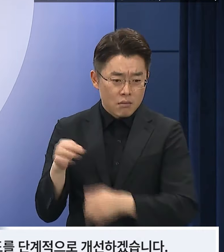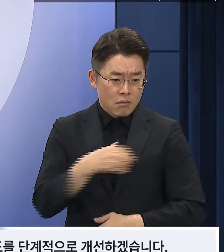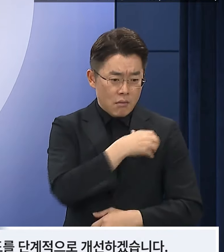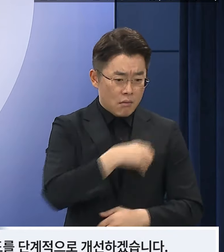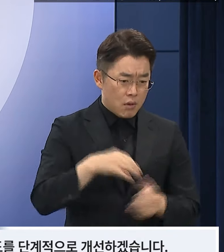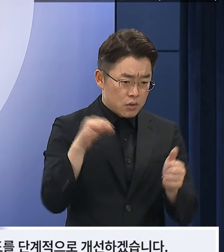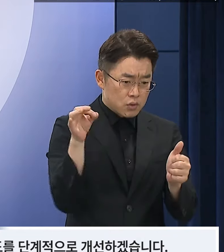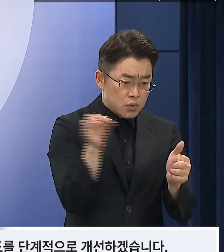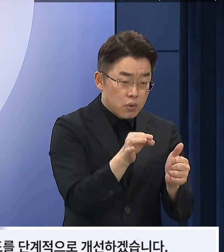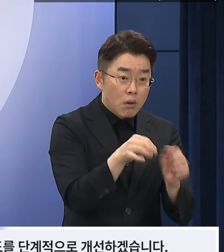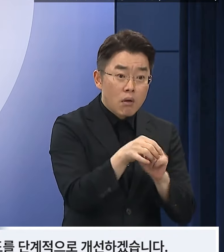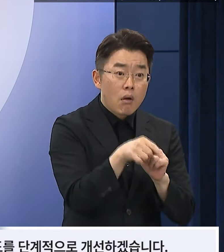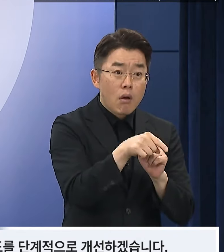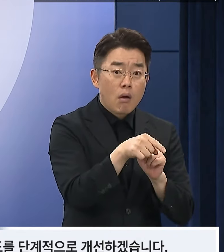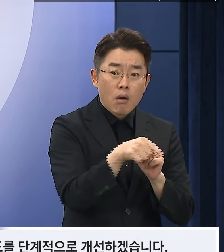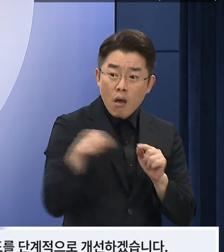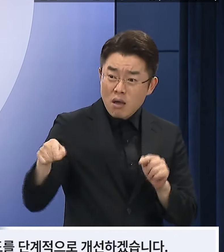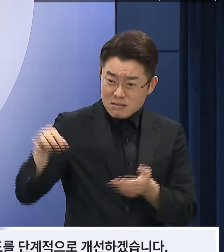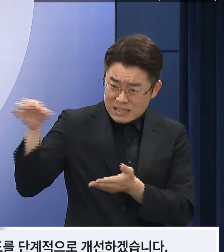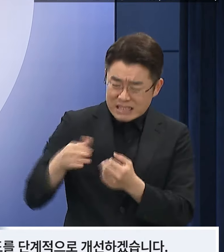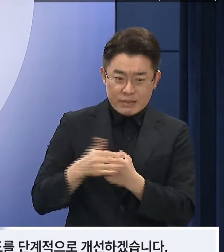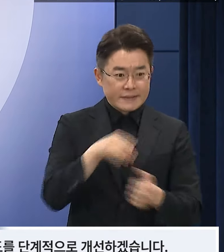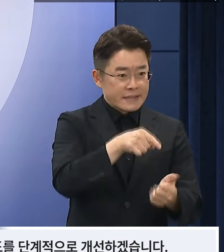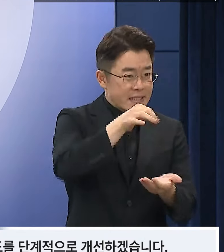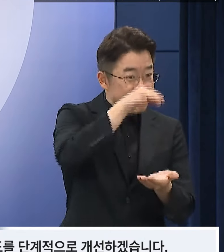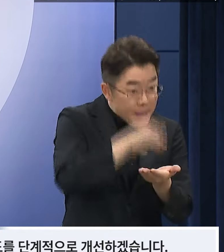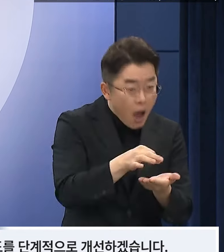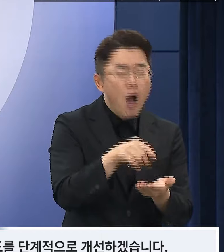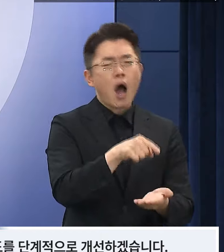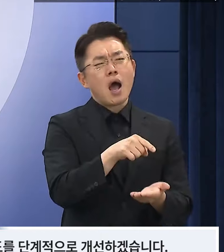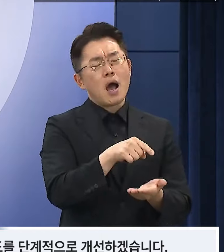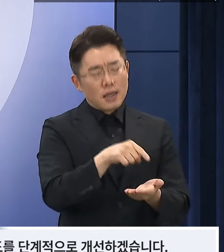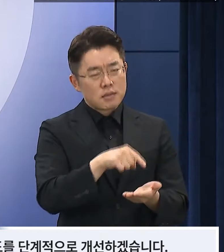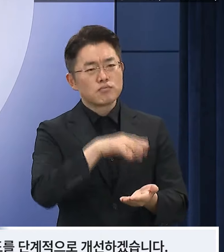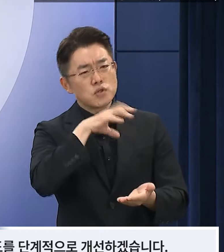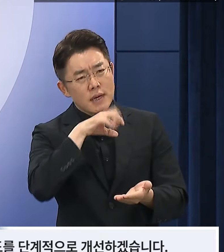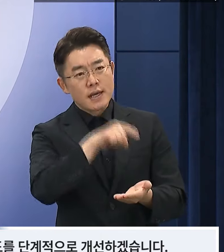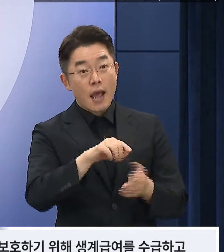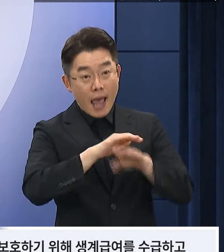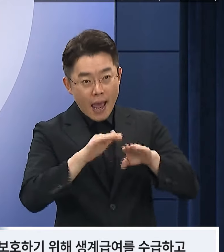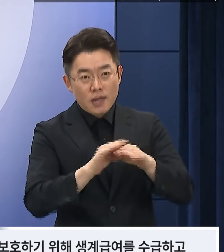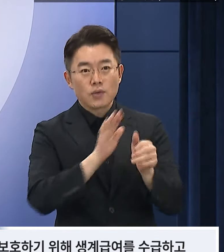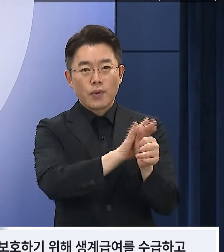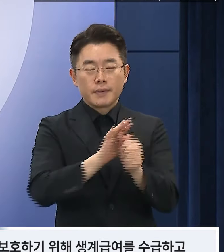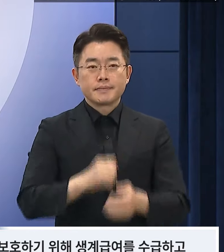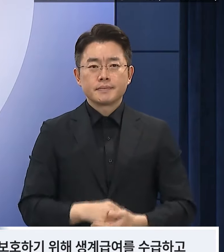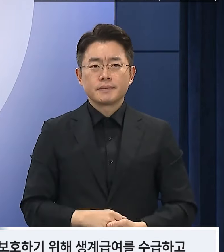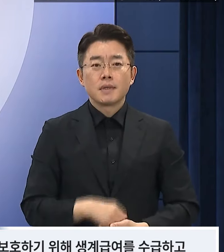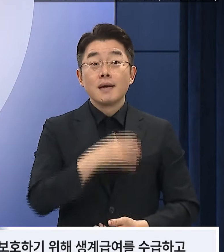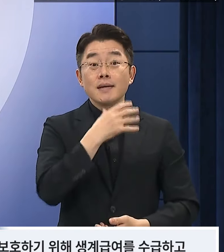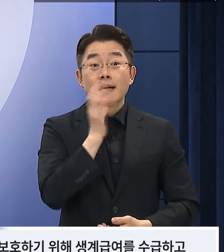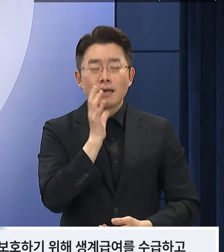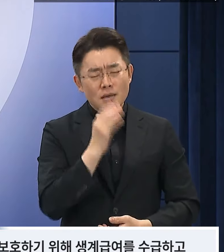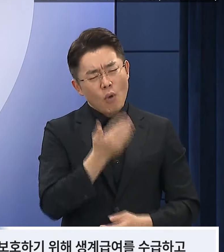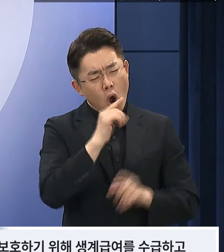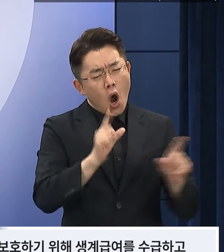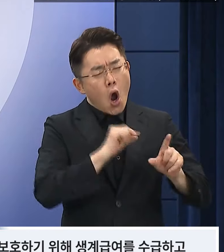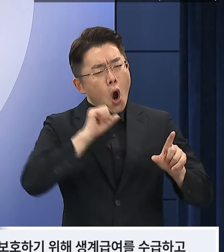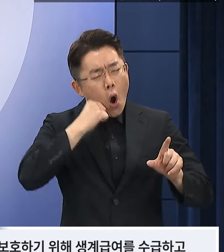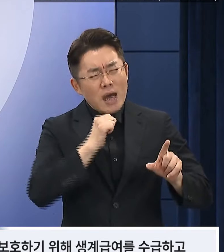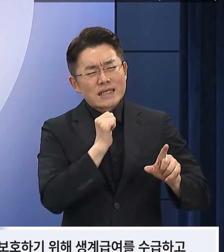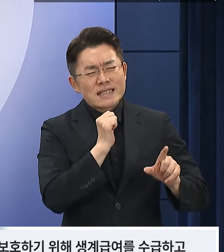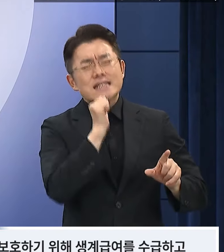삭감되는 현행 제도를 단계적으로 개선하겠습니다. 빈곤 상황에 있는 어르신들이